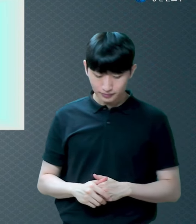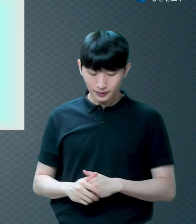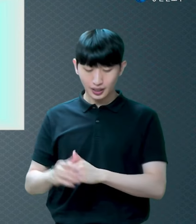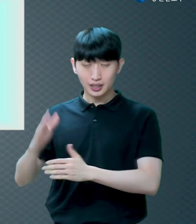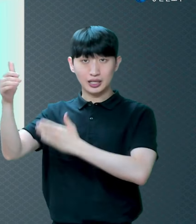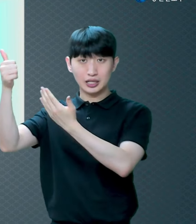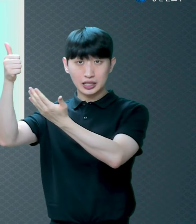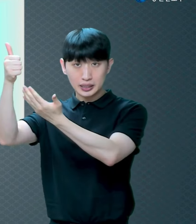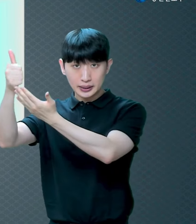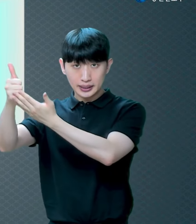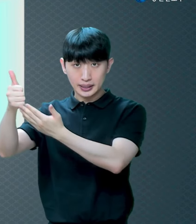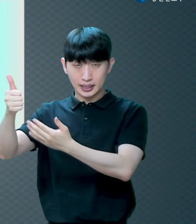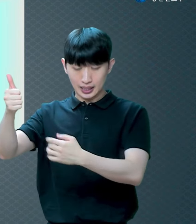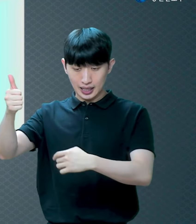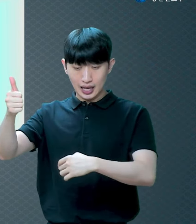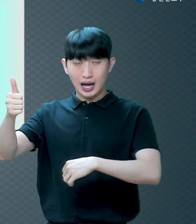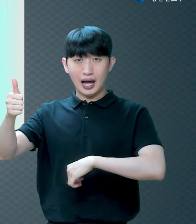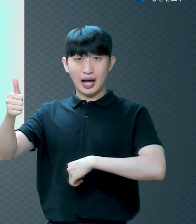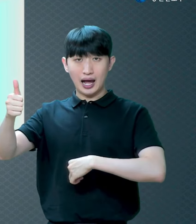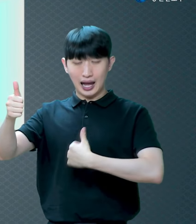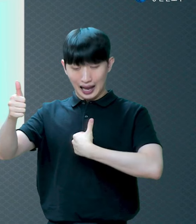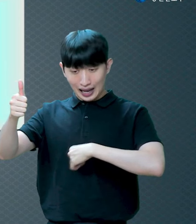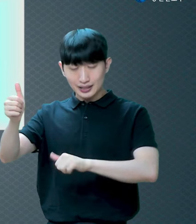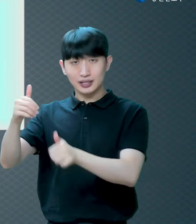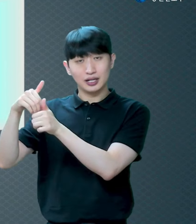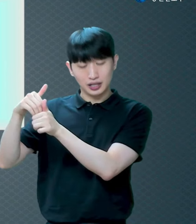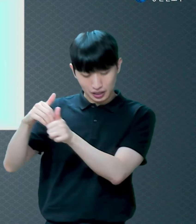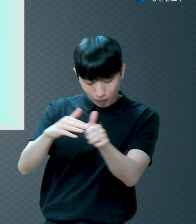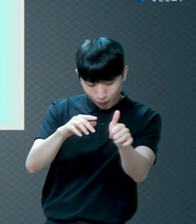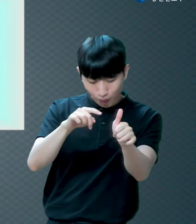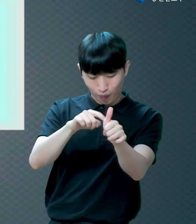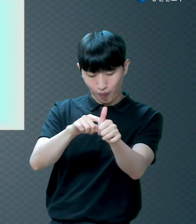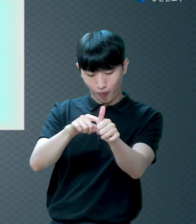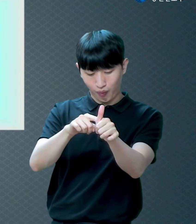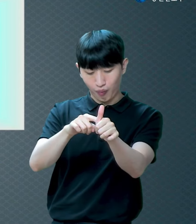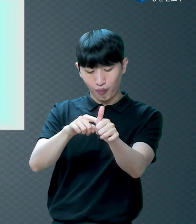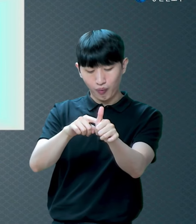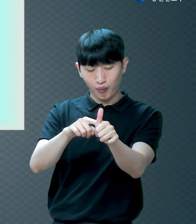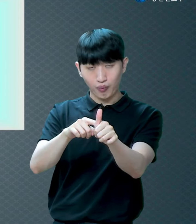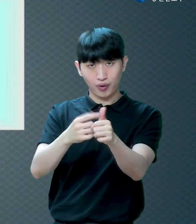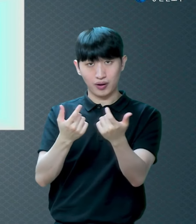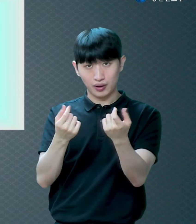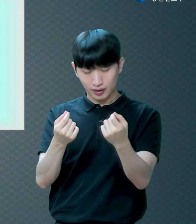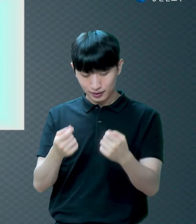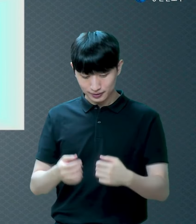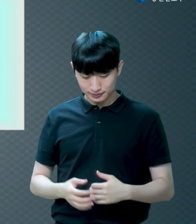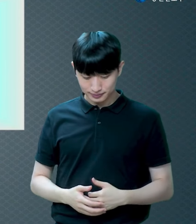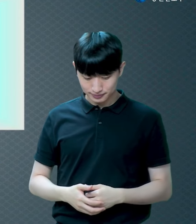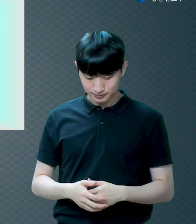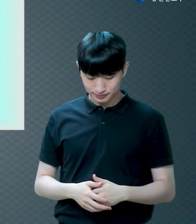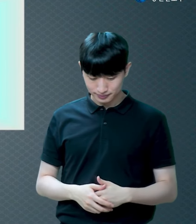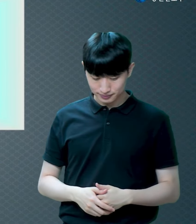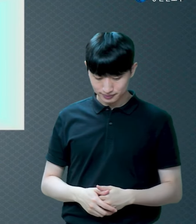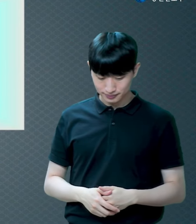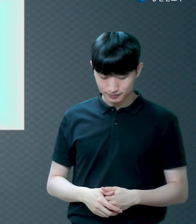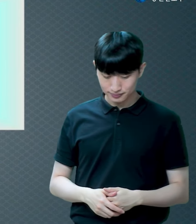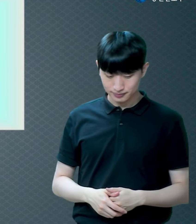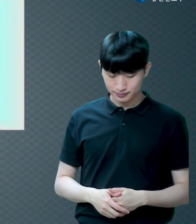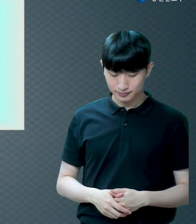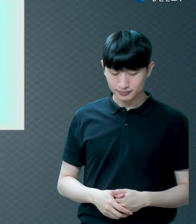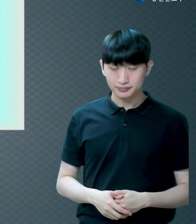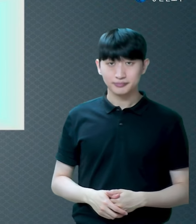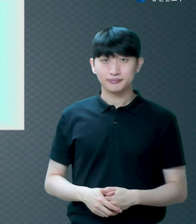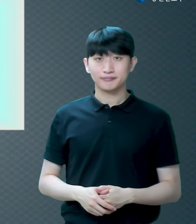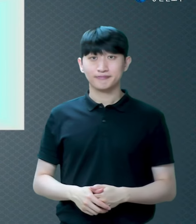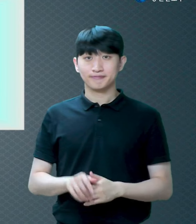모든 것을 우리에게 은사로 주지 아니하시겠느냐? 잘 보세요 하나님이 어떤 분이라고